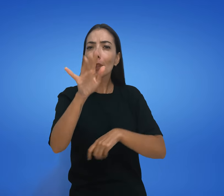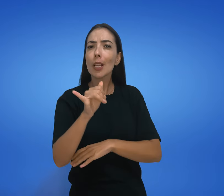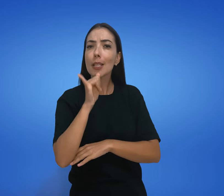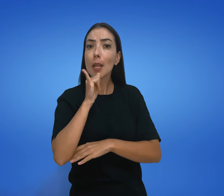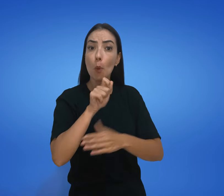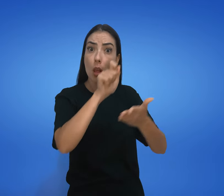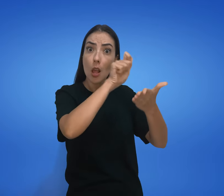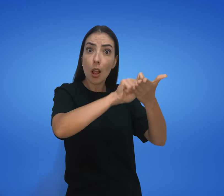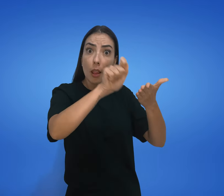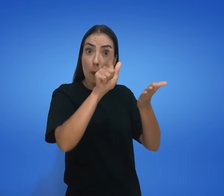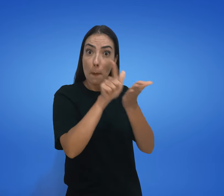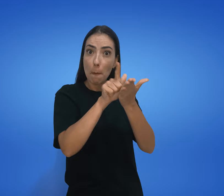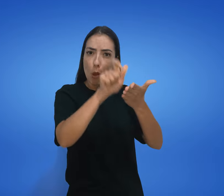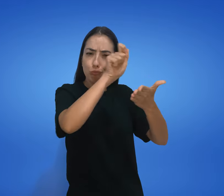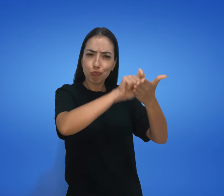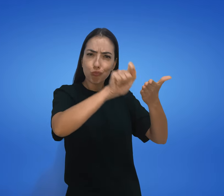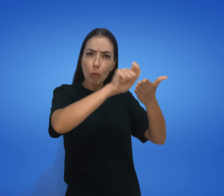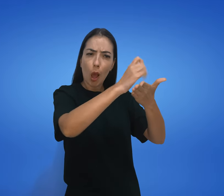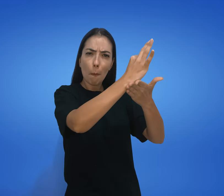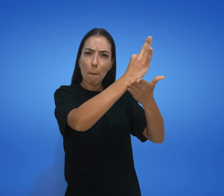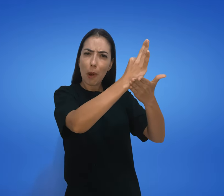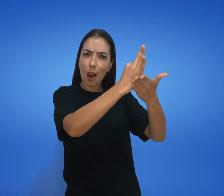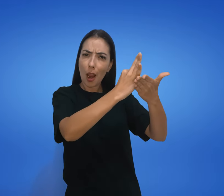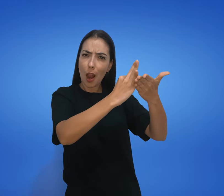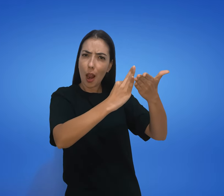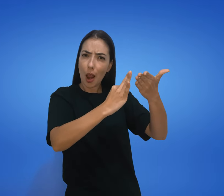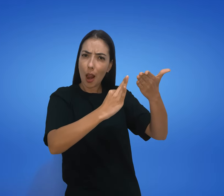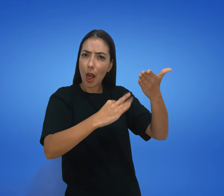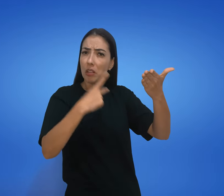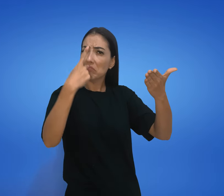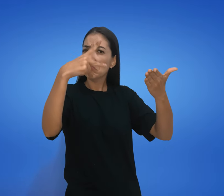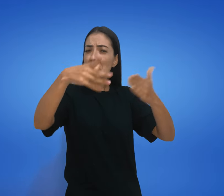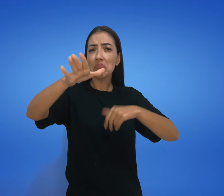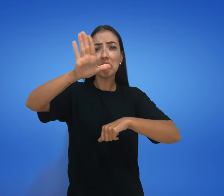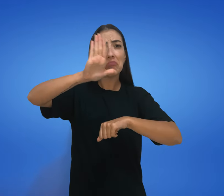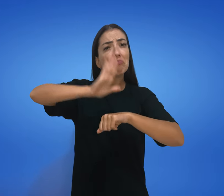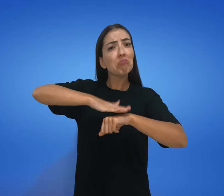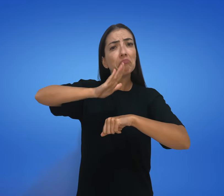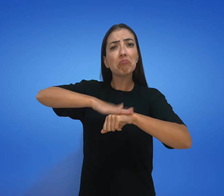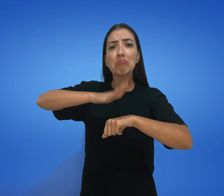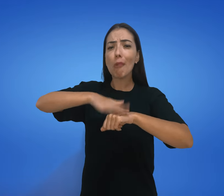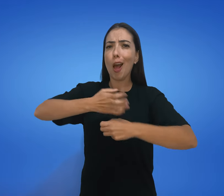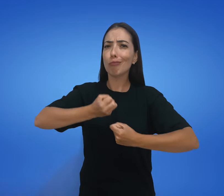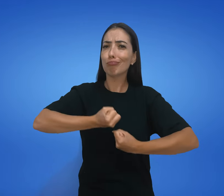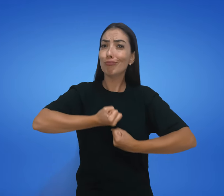Ou você pode pegar um papel e escrever um texto de sua autoria ou escolha,